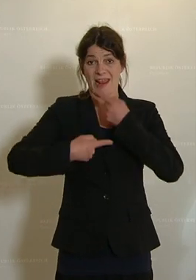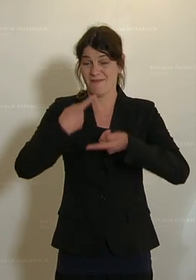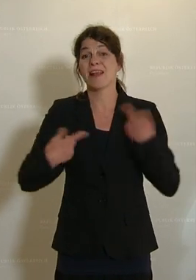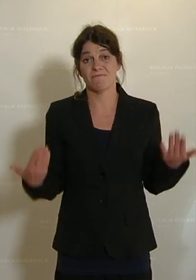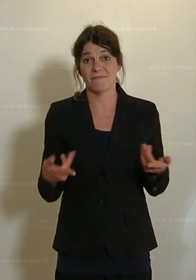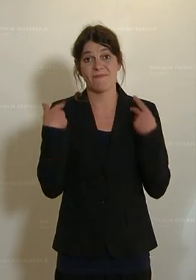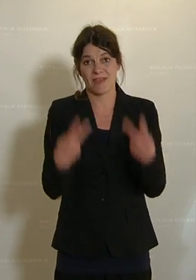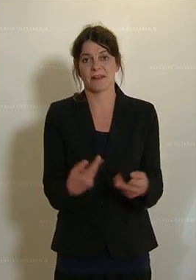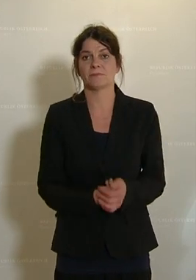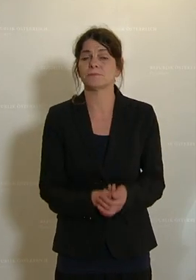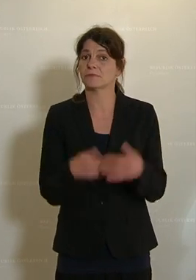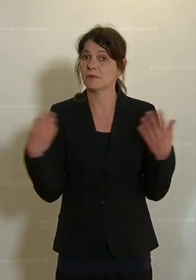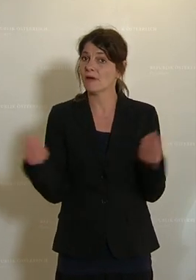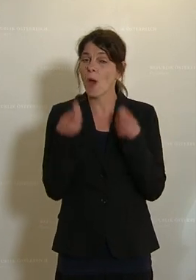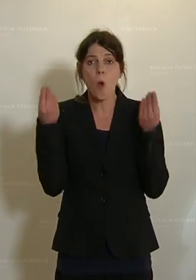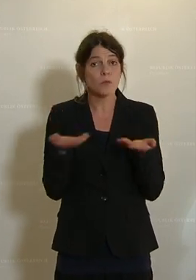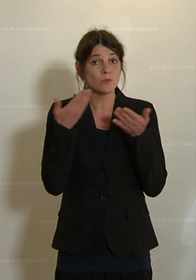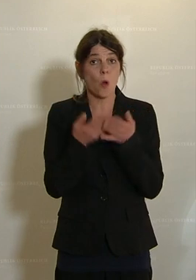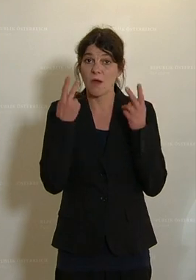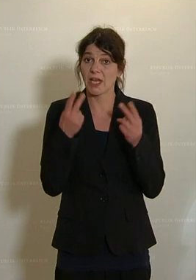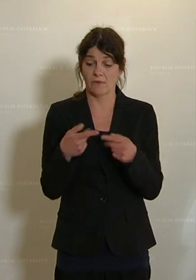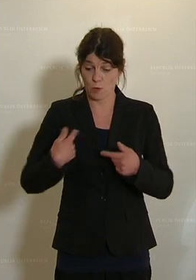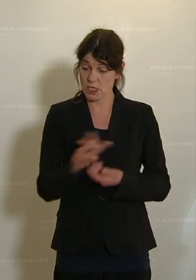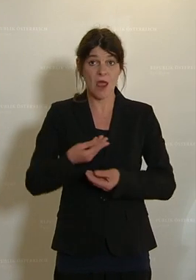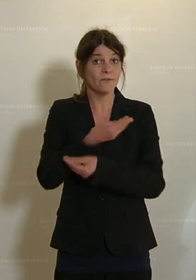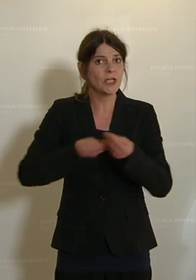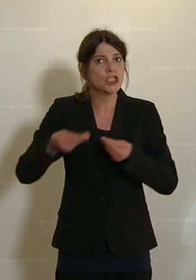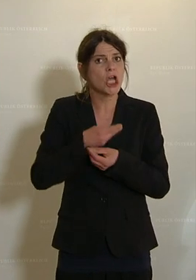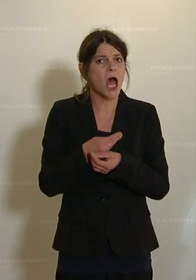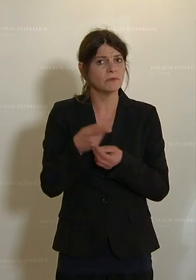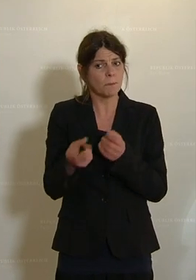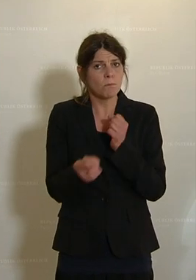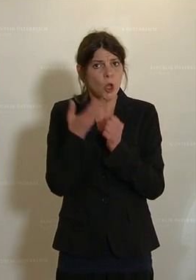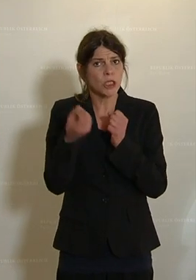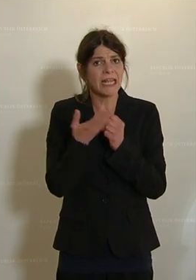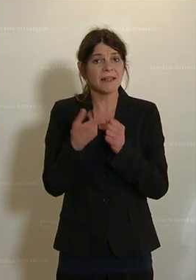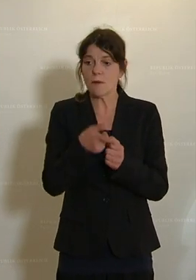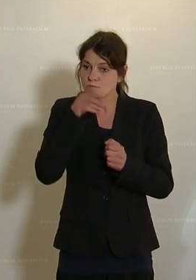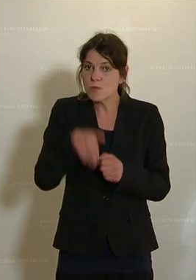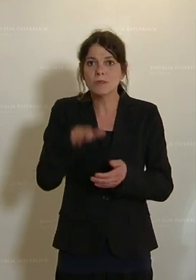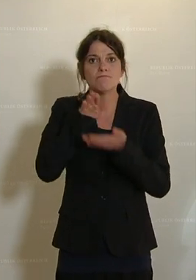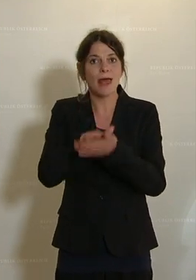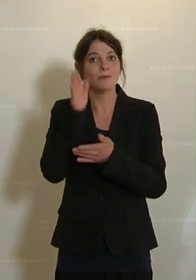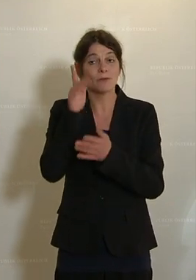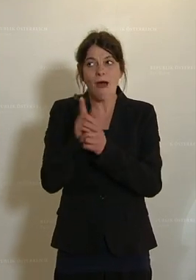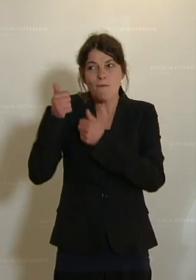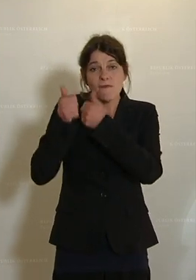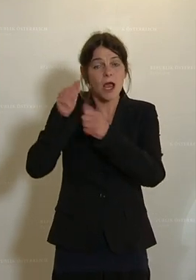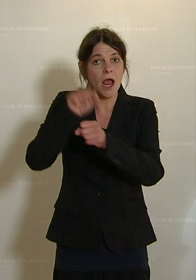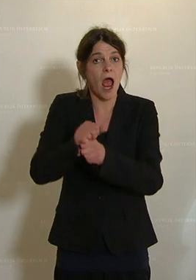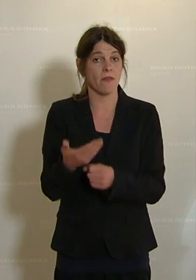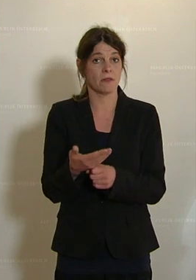sollten. Das ist deshalb extrem wichtig, weil unsere Wirtschaft in ihren Produkten konkurrenzfähig bleiben muss